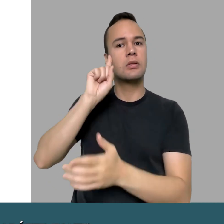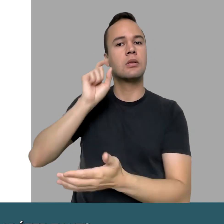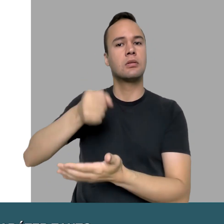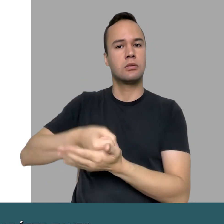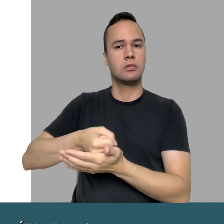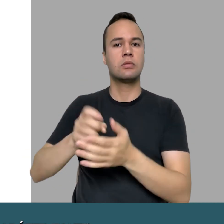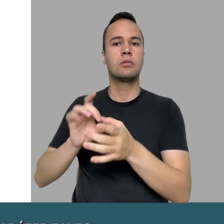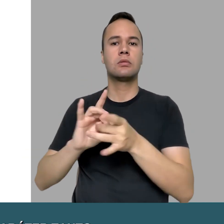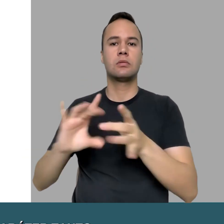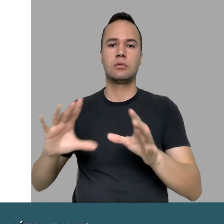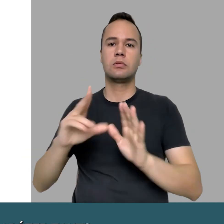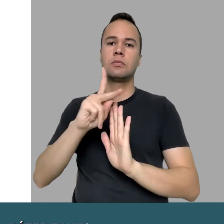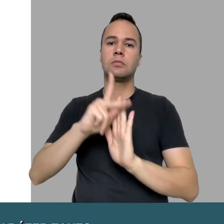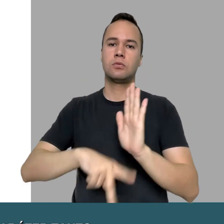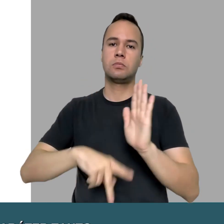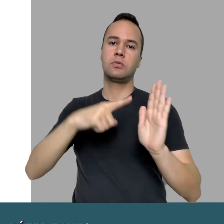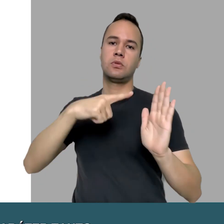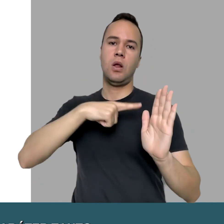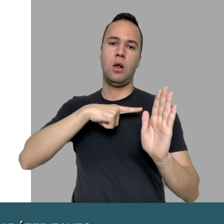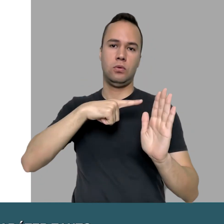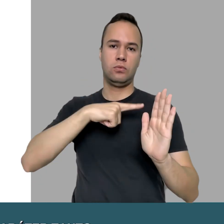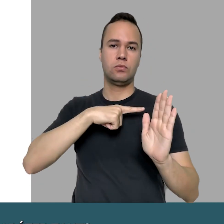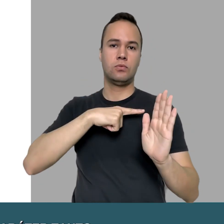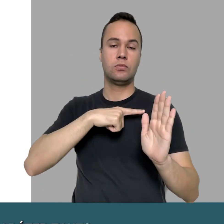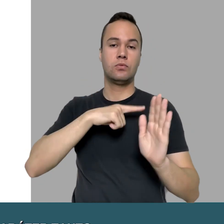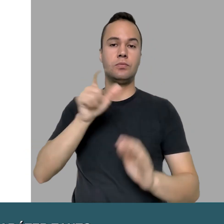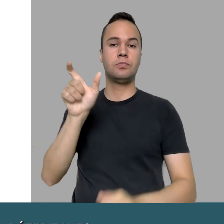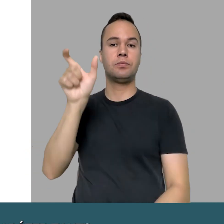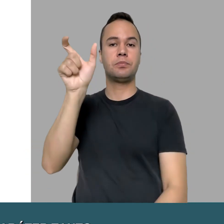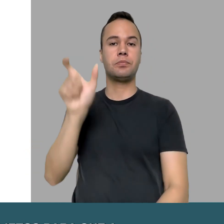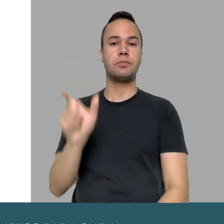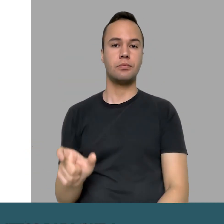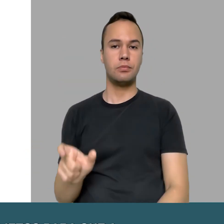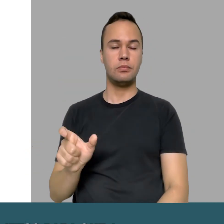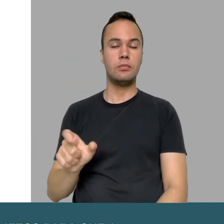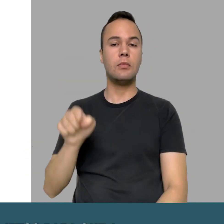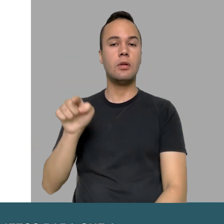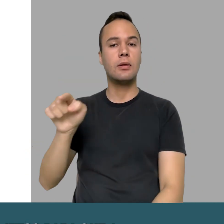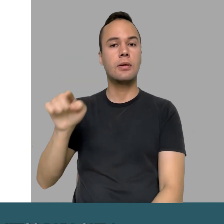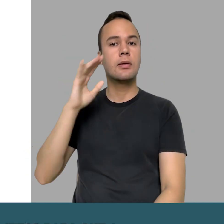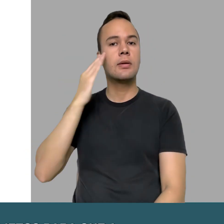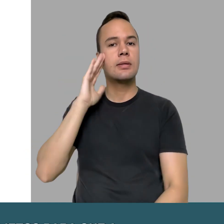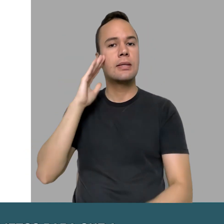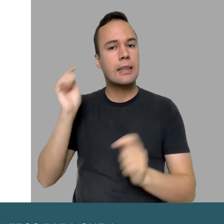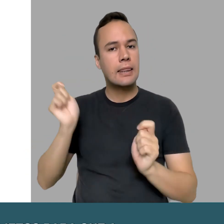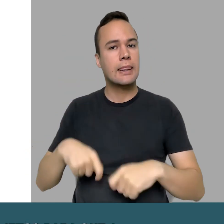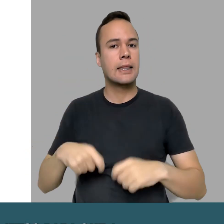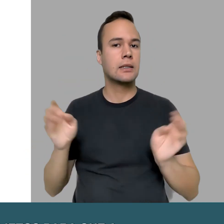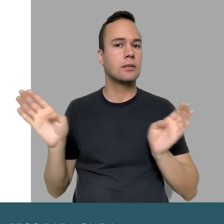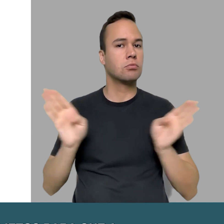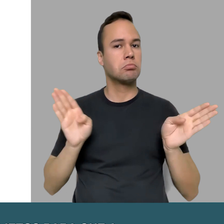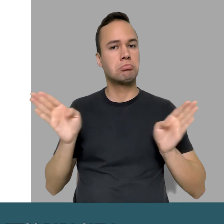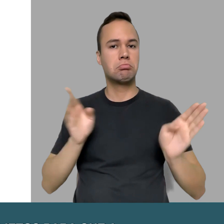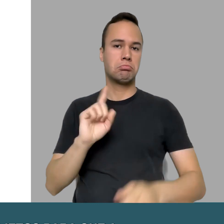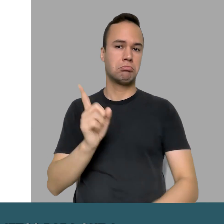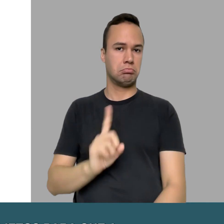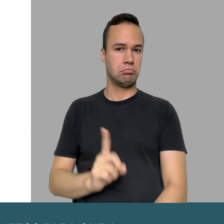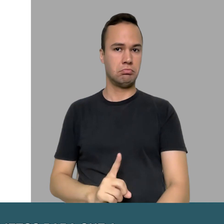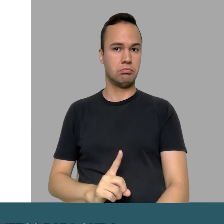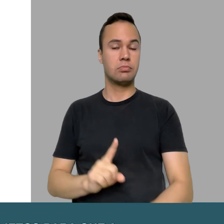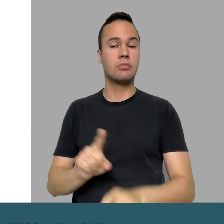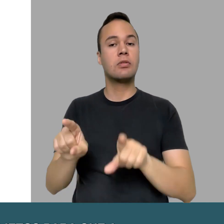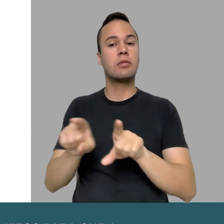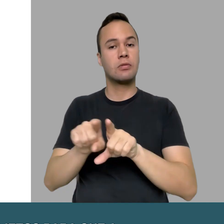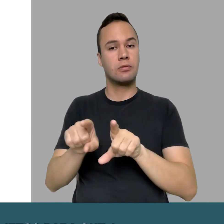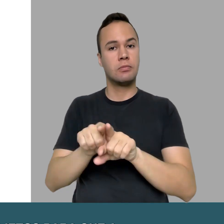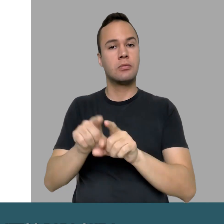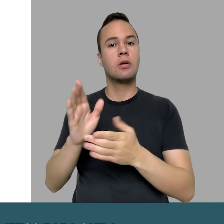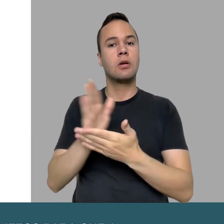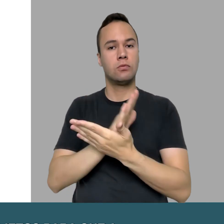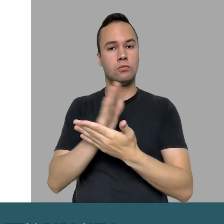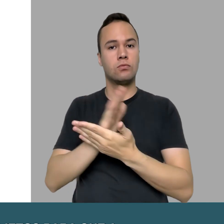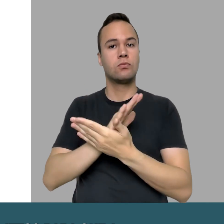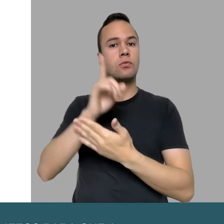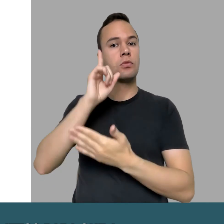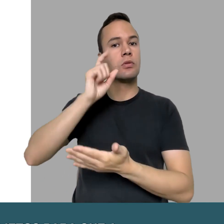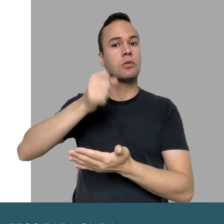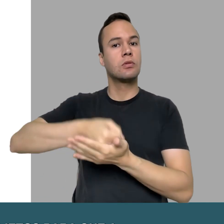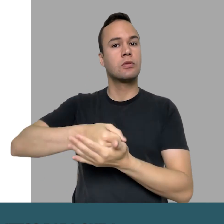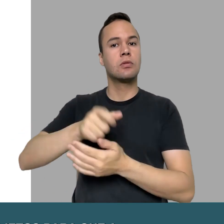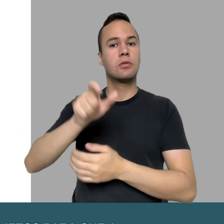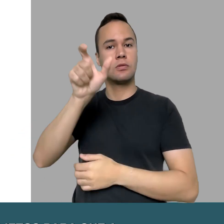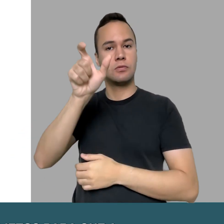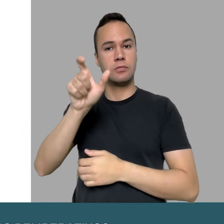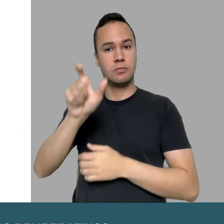Ela tem um caráter tanto consultivo quanto deliberativo, ou seja, vem projetos para que a pessoa entenda se ele é